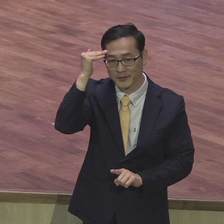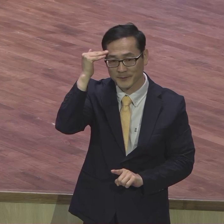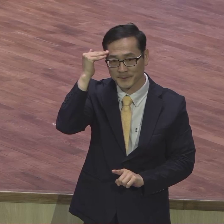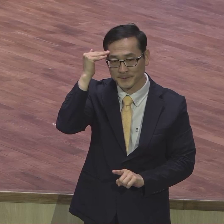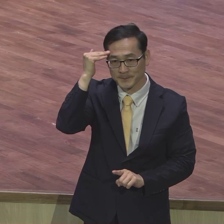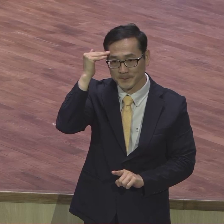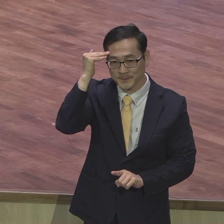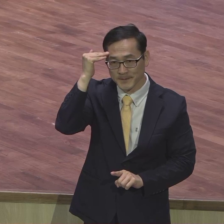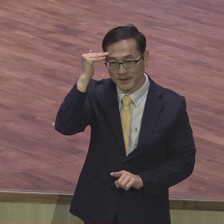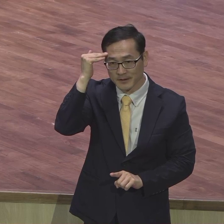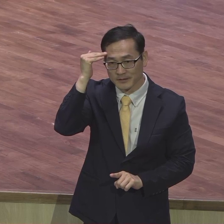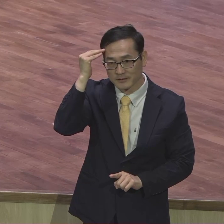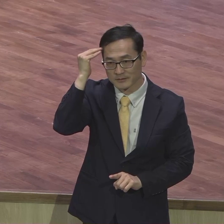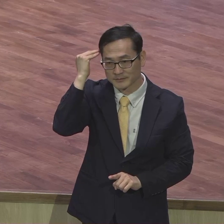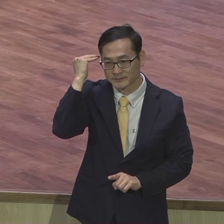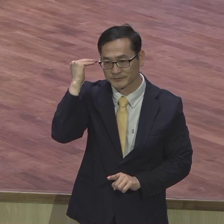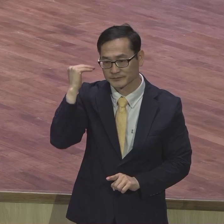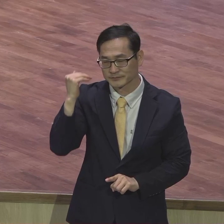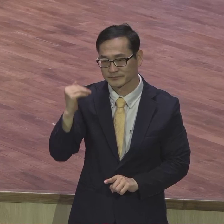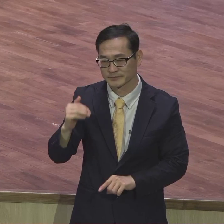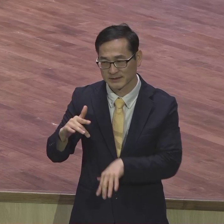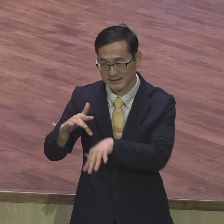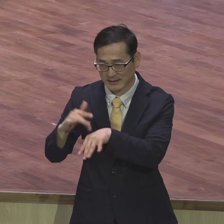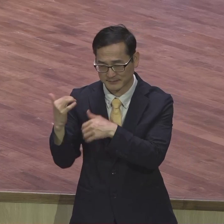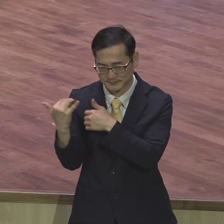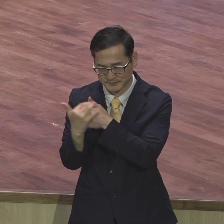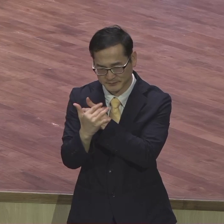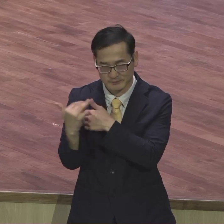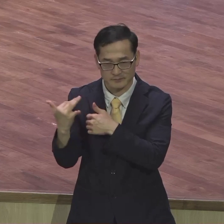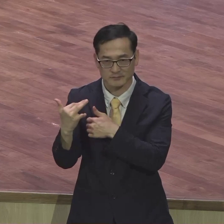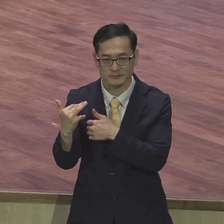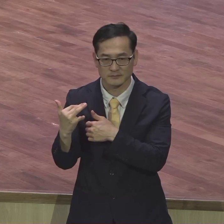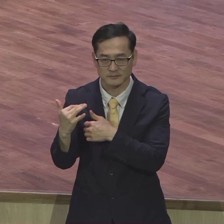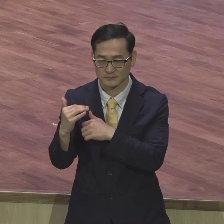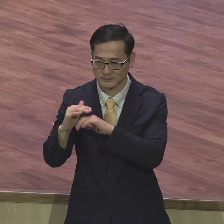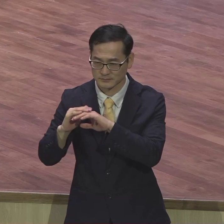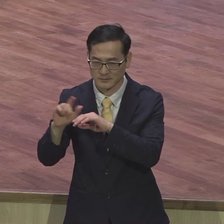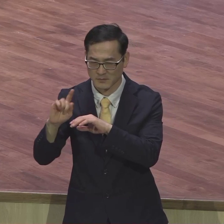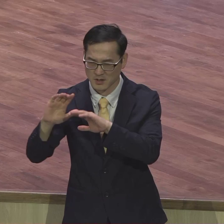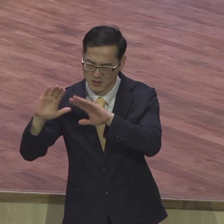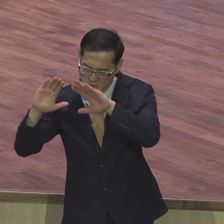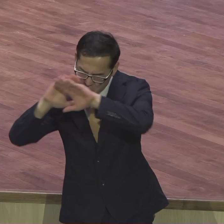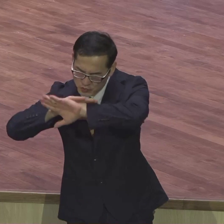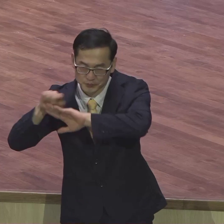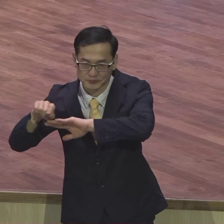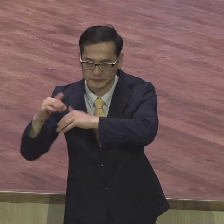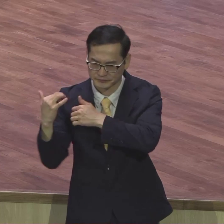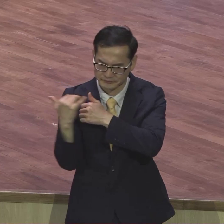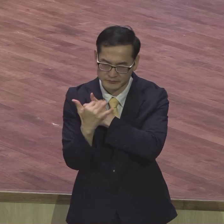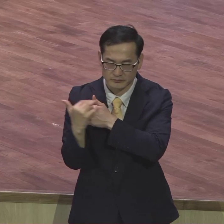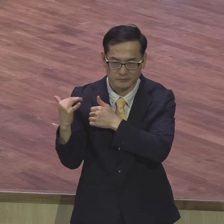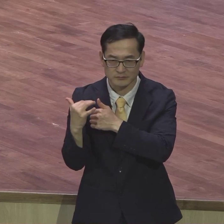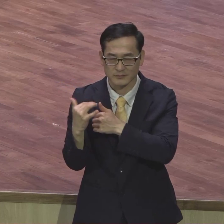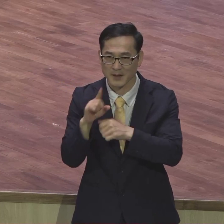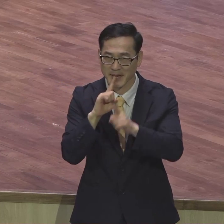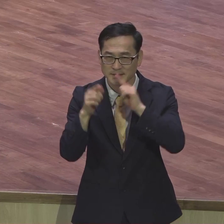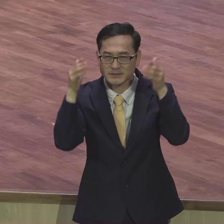왔다 갔다 하던 이 허감이 이 순간 찾아와서 은혜받지 못하게 다른 생각이 만들어 가지고 말씀에 집중하지 못하도록